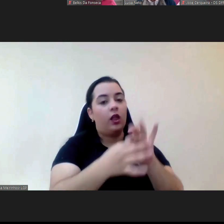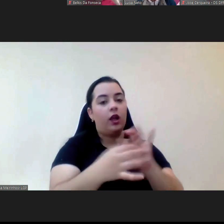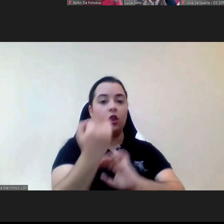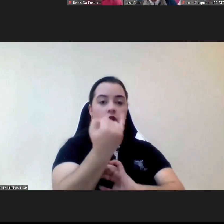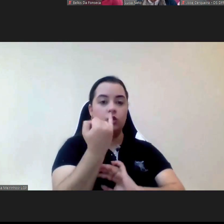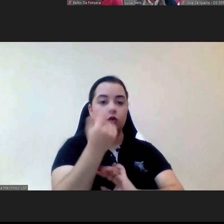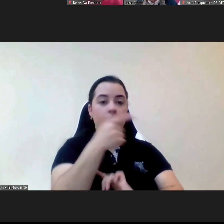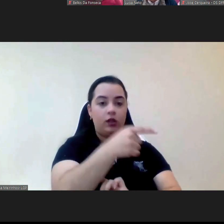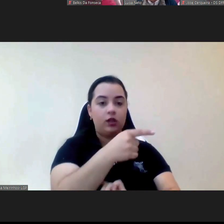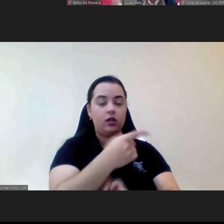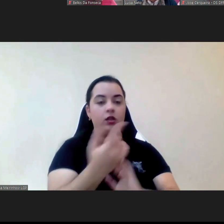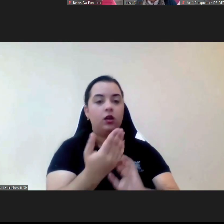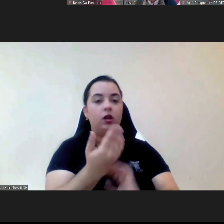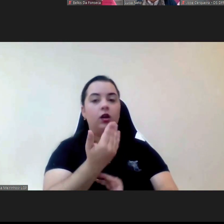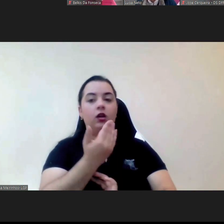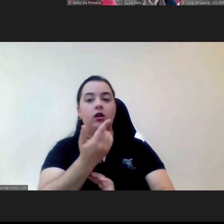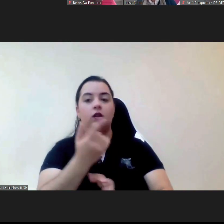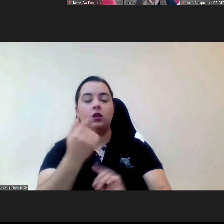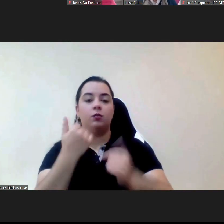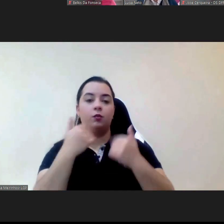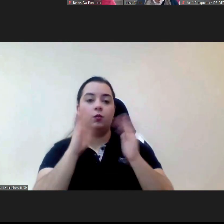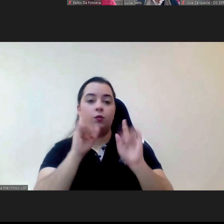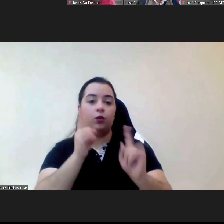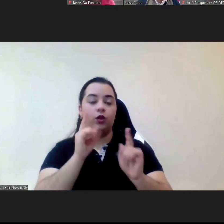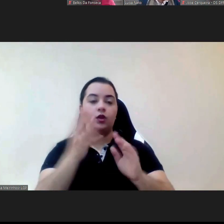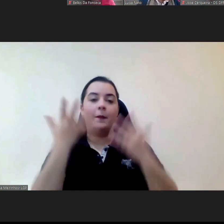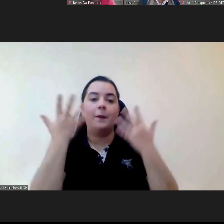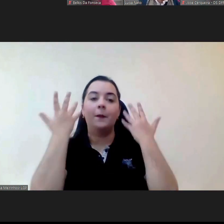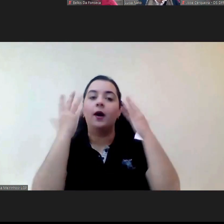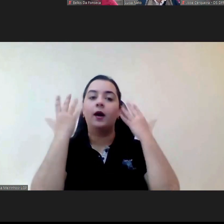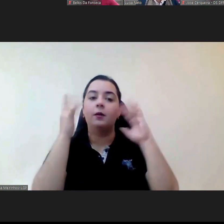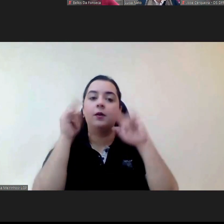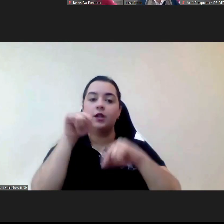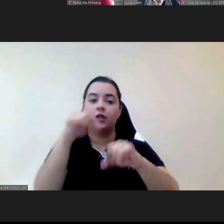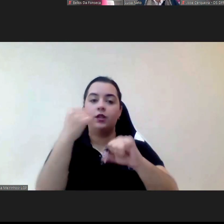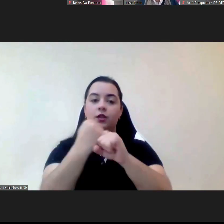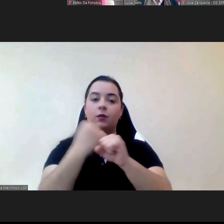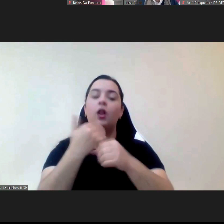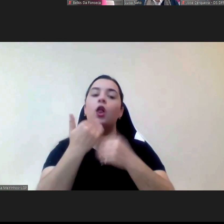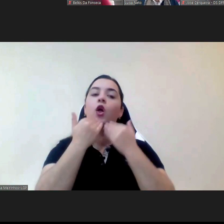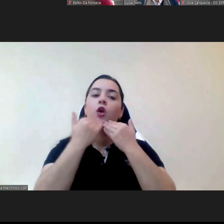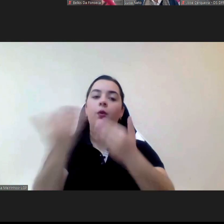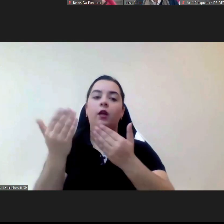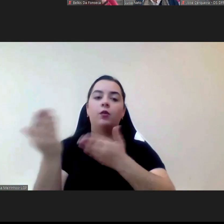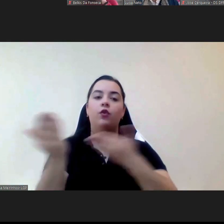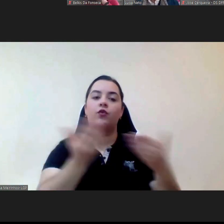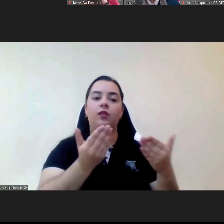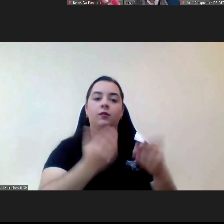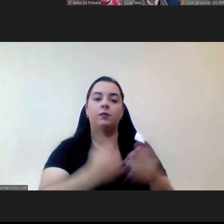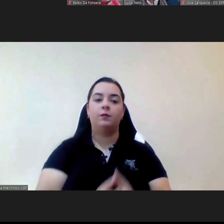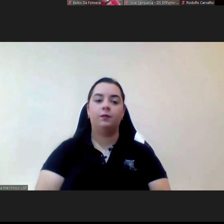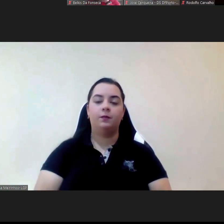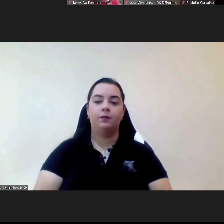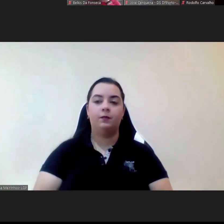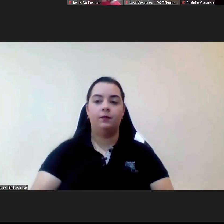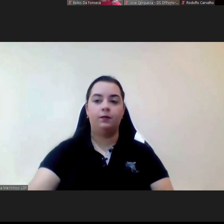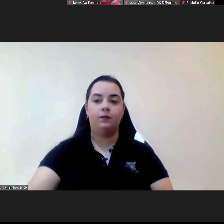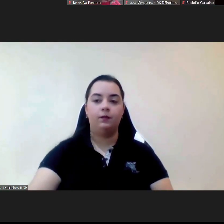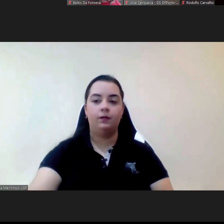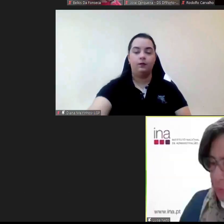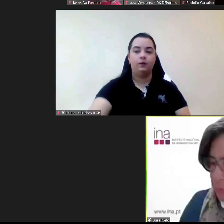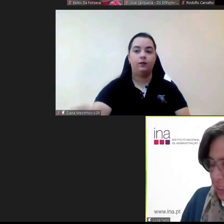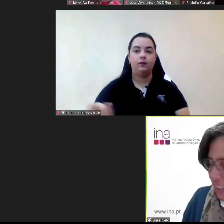saúdo mais uma vez estas iniciativas e muito obrigada pelo convite muito bom muito bom então peço